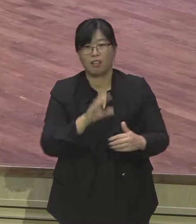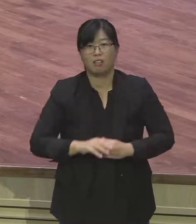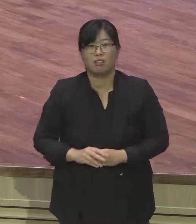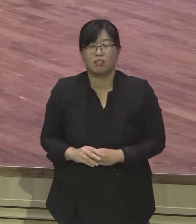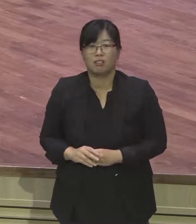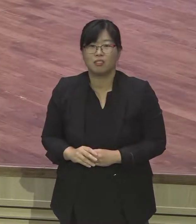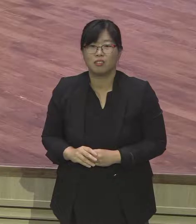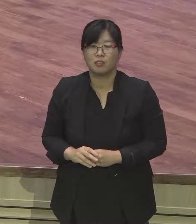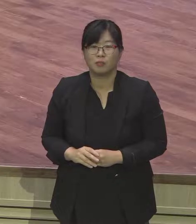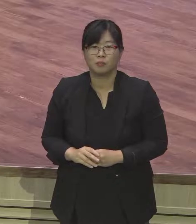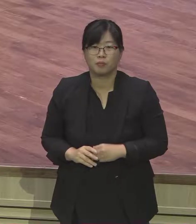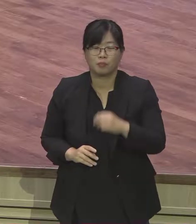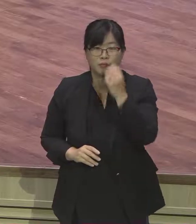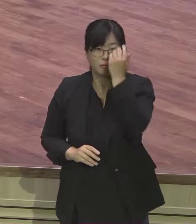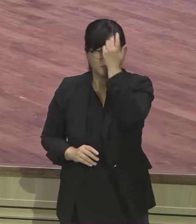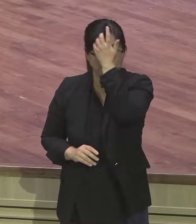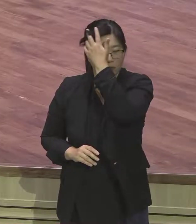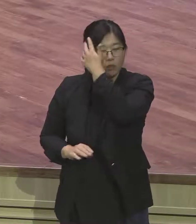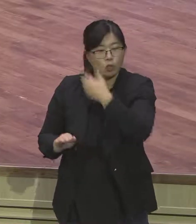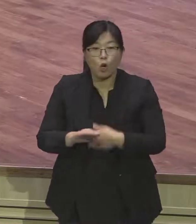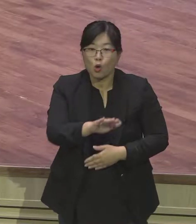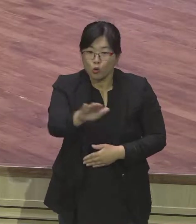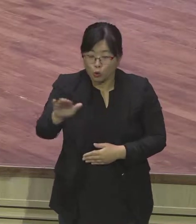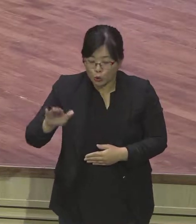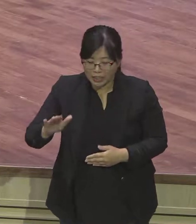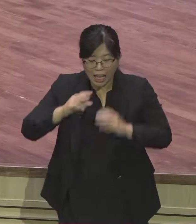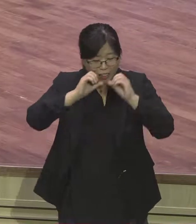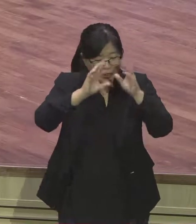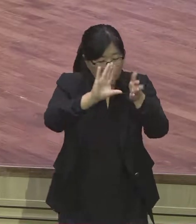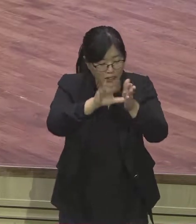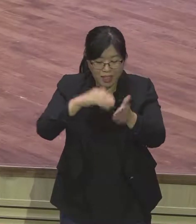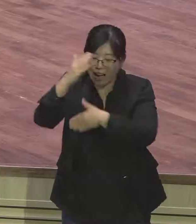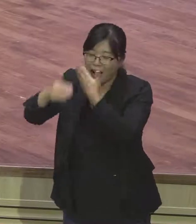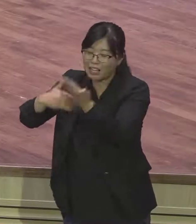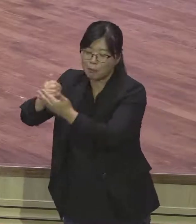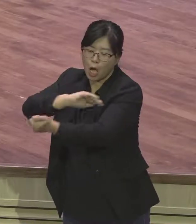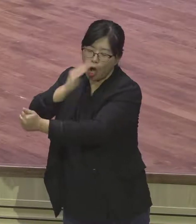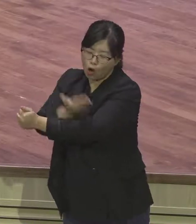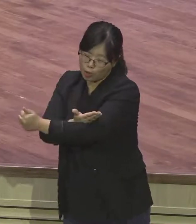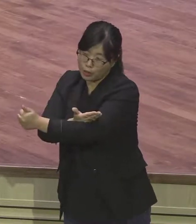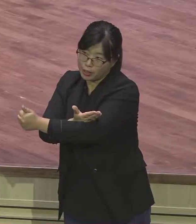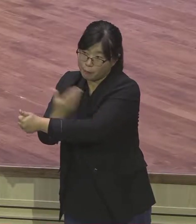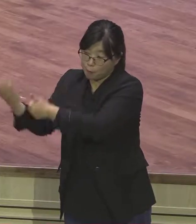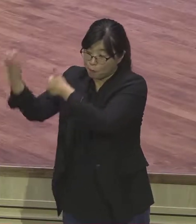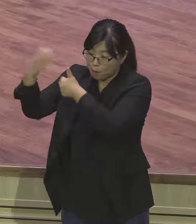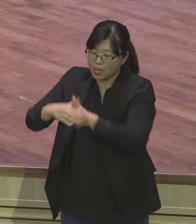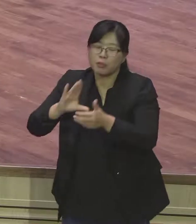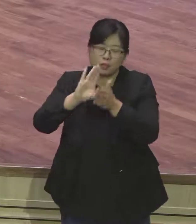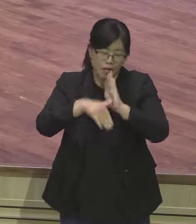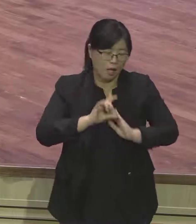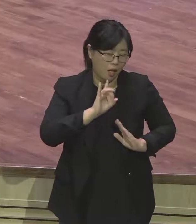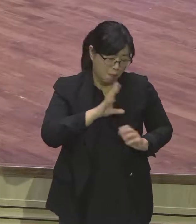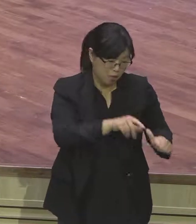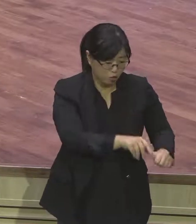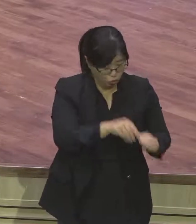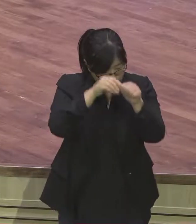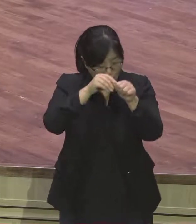자유 해방되었네 해방되었네 이 무슨 말이에요? 불신 상태에서 저주에서 지옥